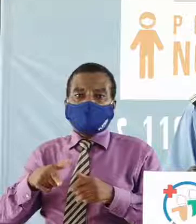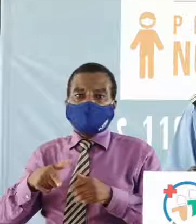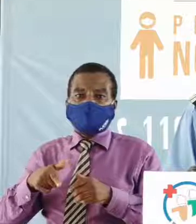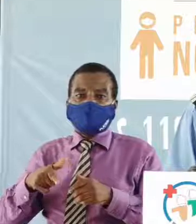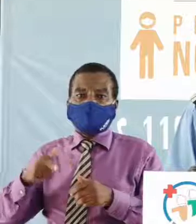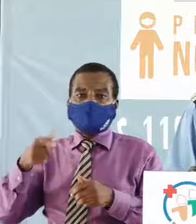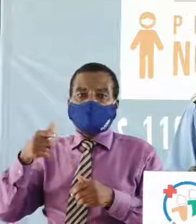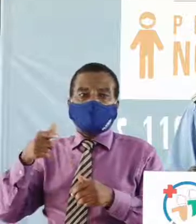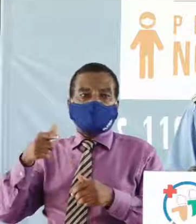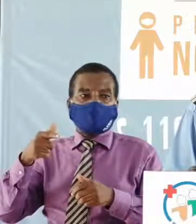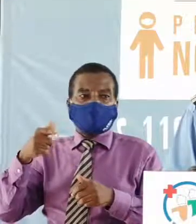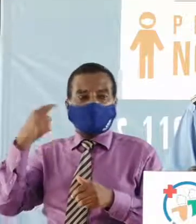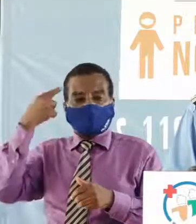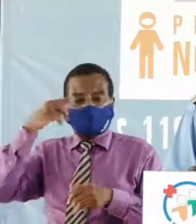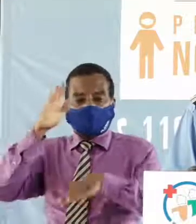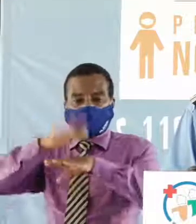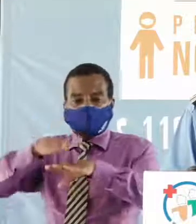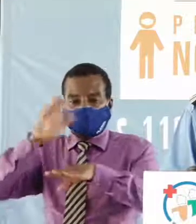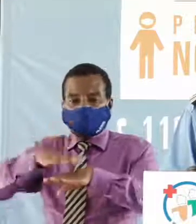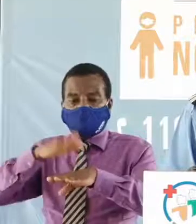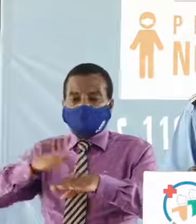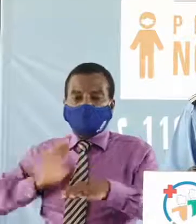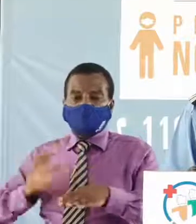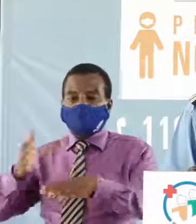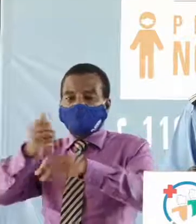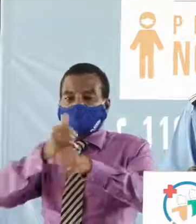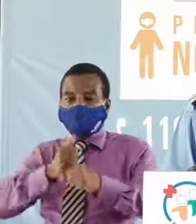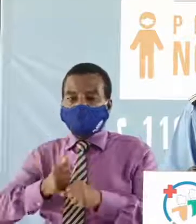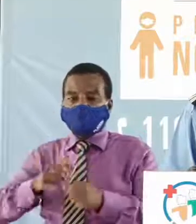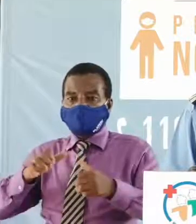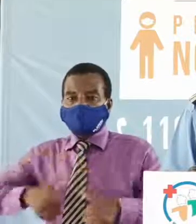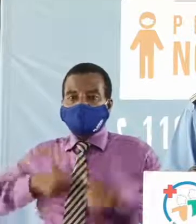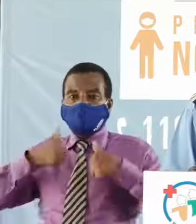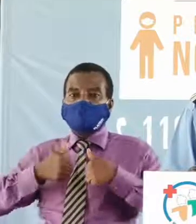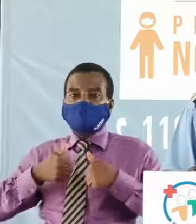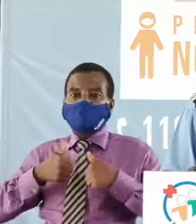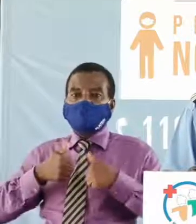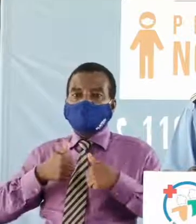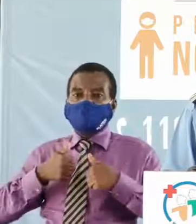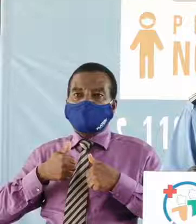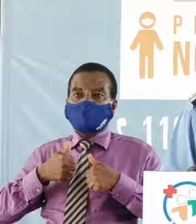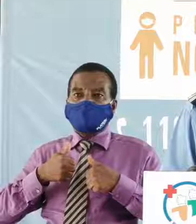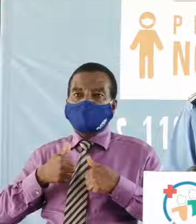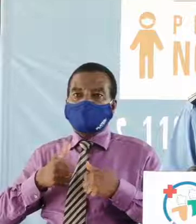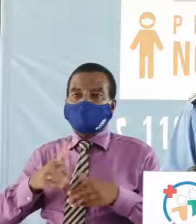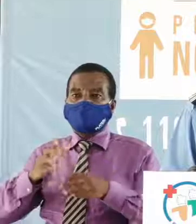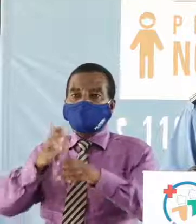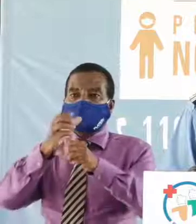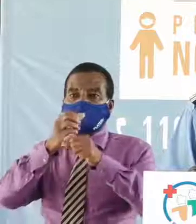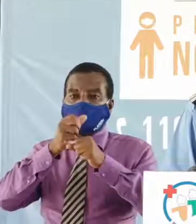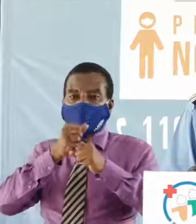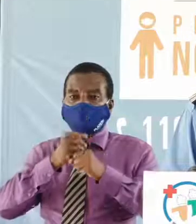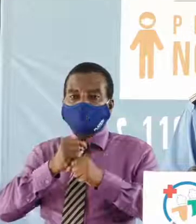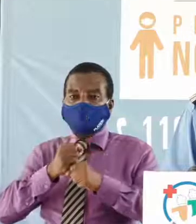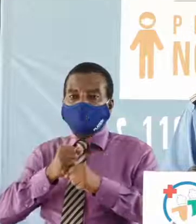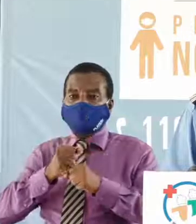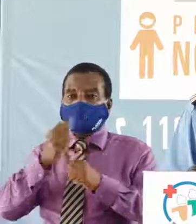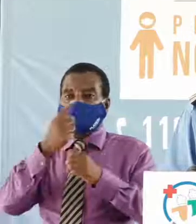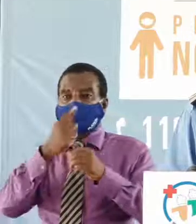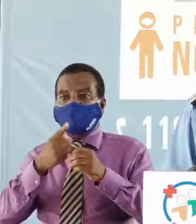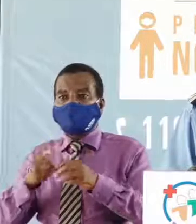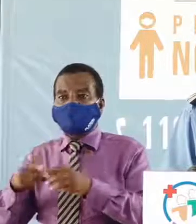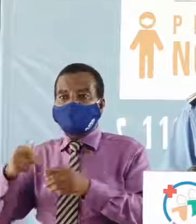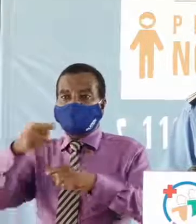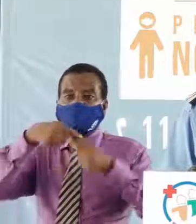pour préserver nos acquis salutaires obtenus à mi-parcours de